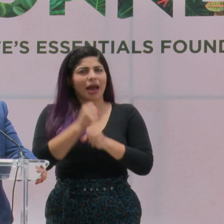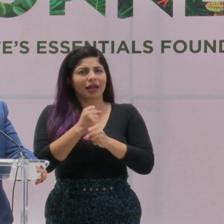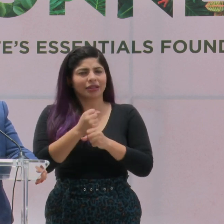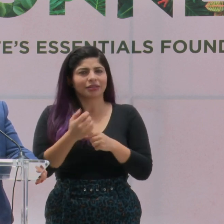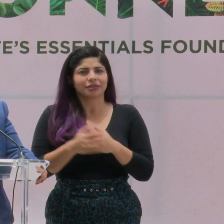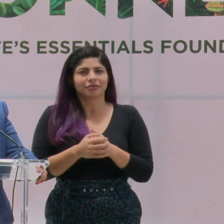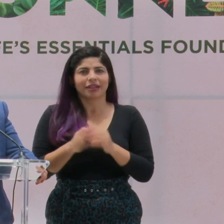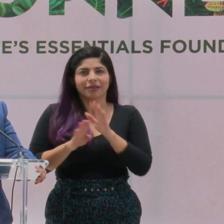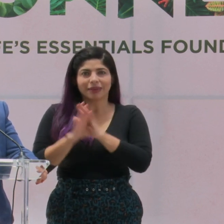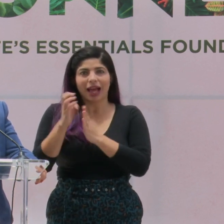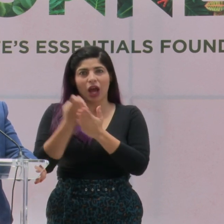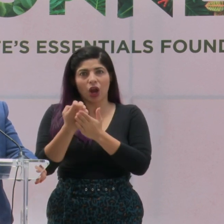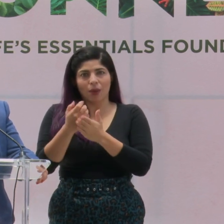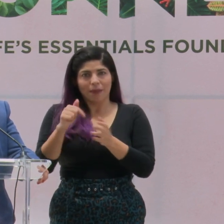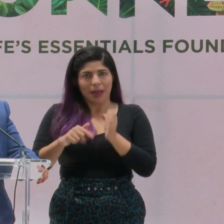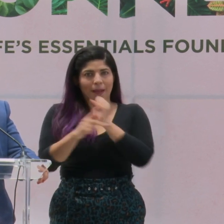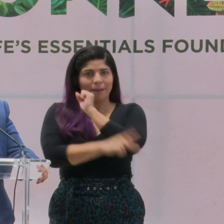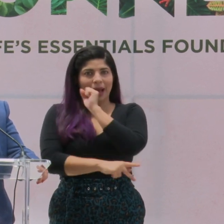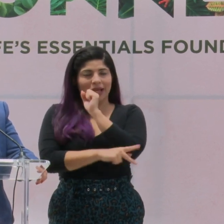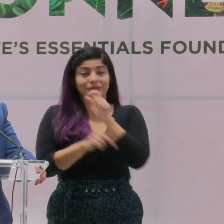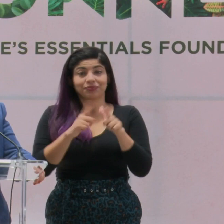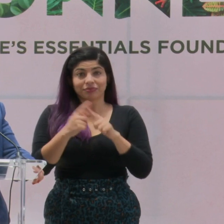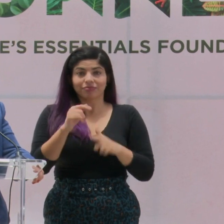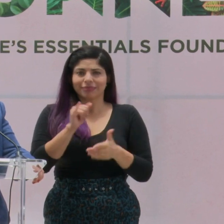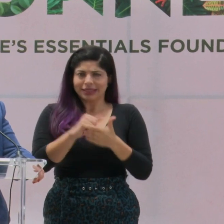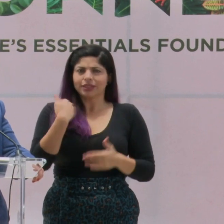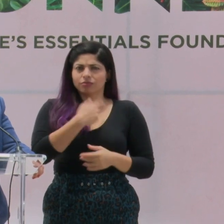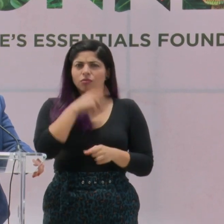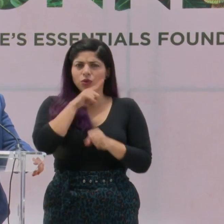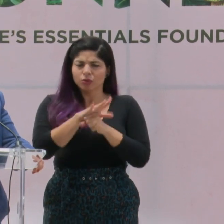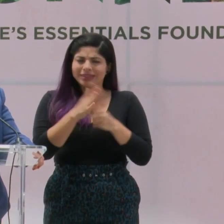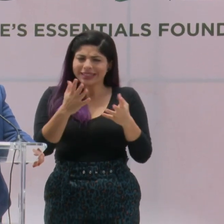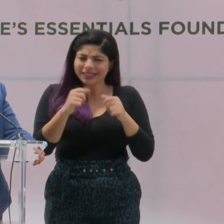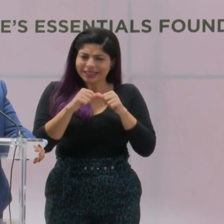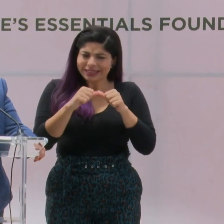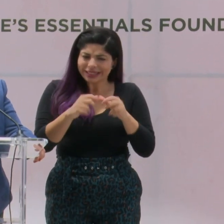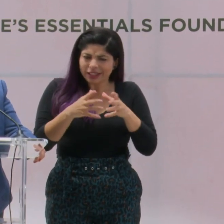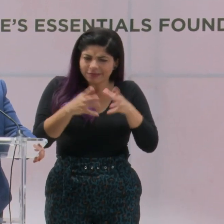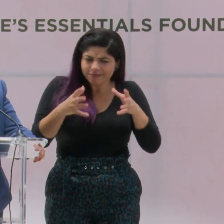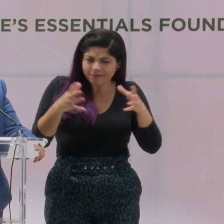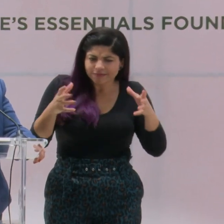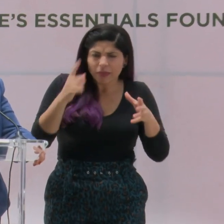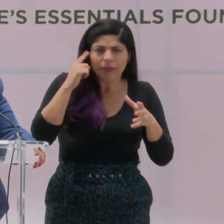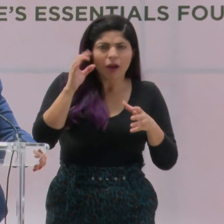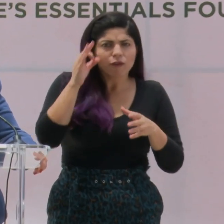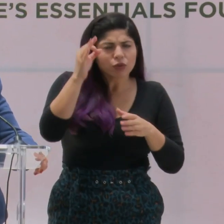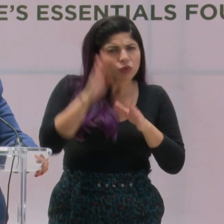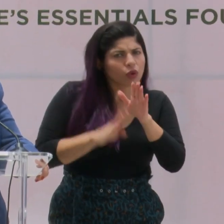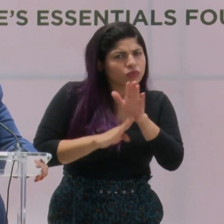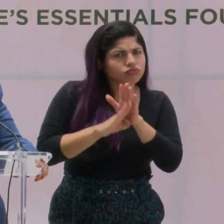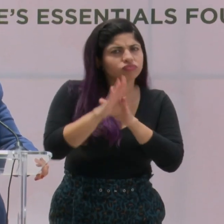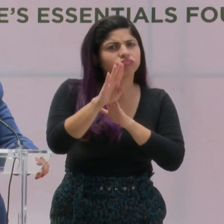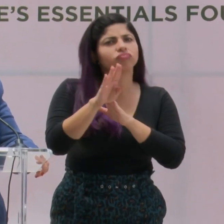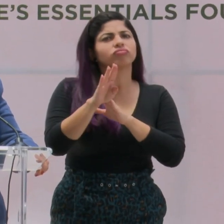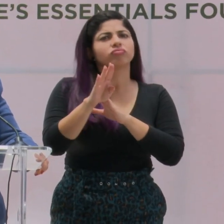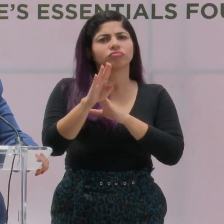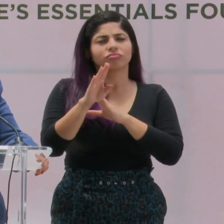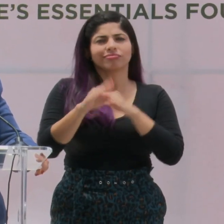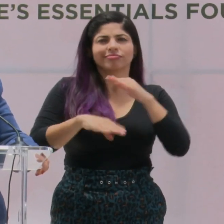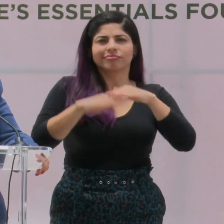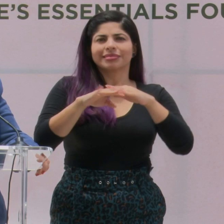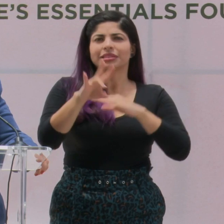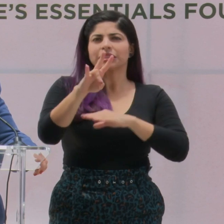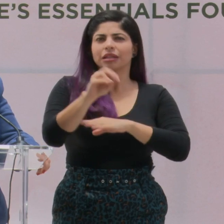economía en este país. Así que, ese es nuestro compromiso, seguir creciendo a futuro, un 7